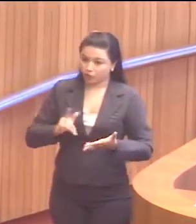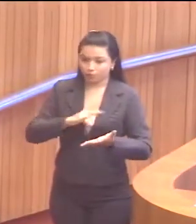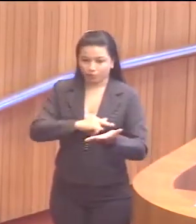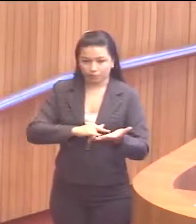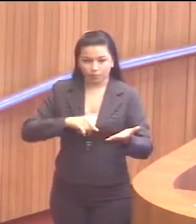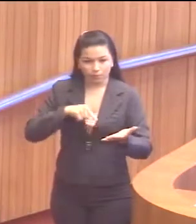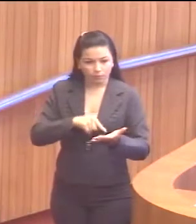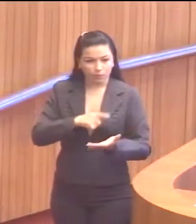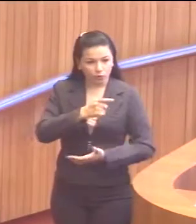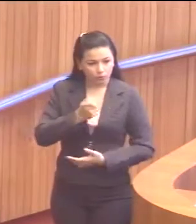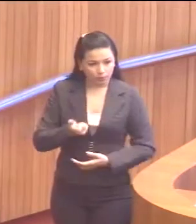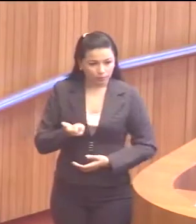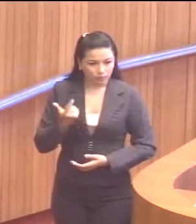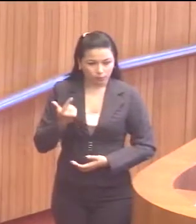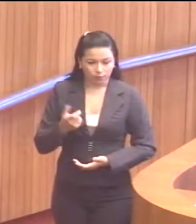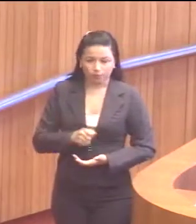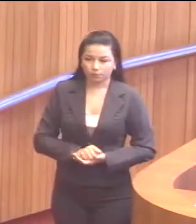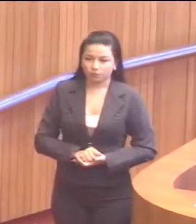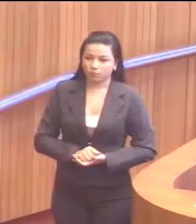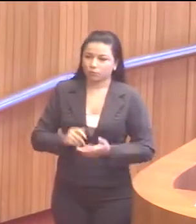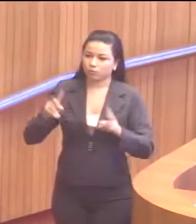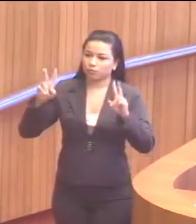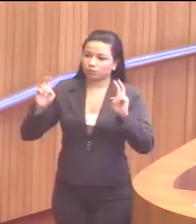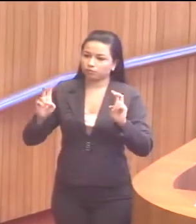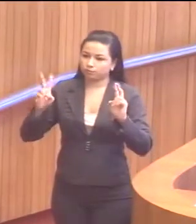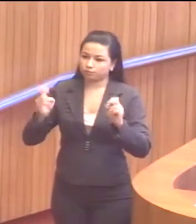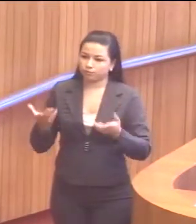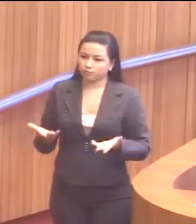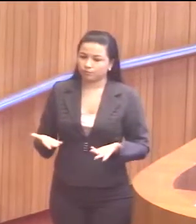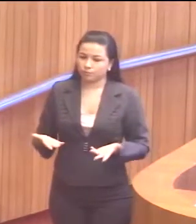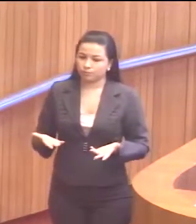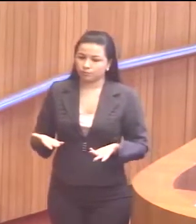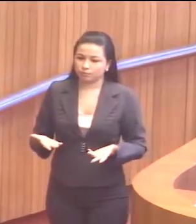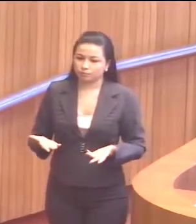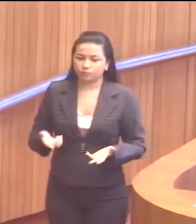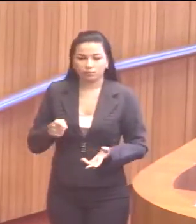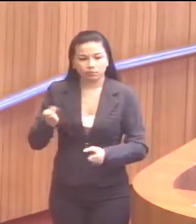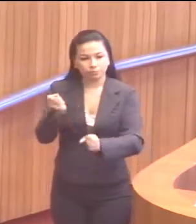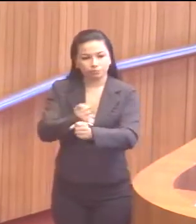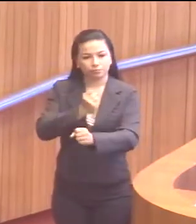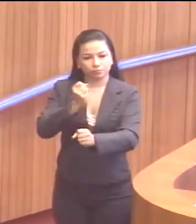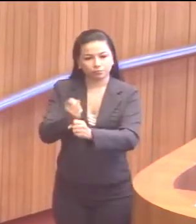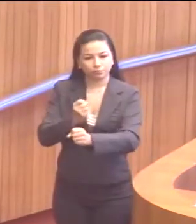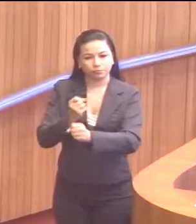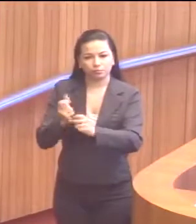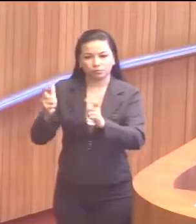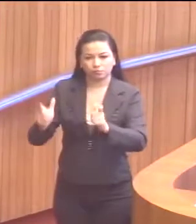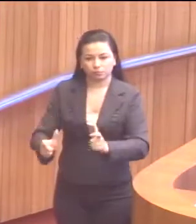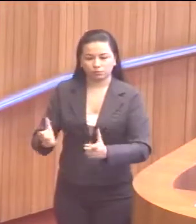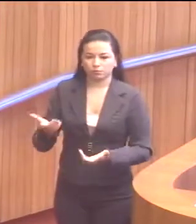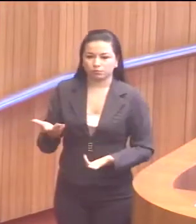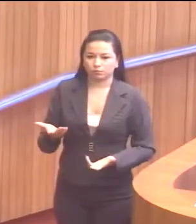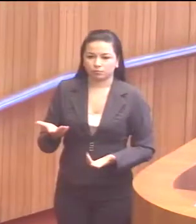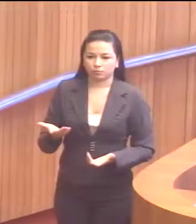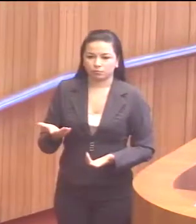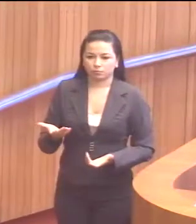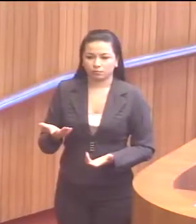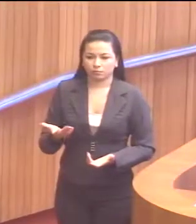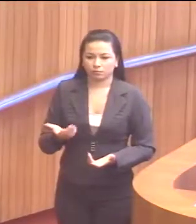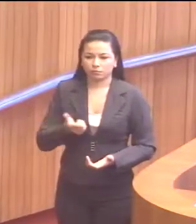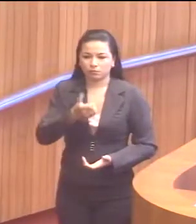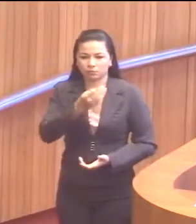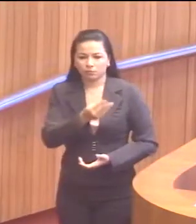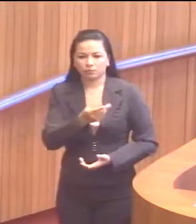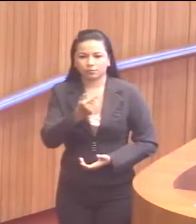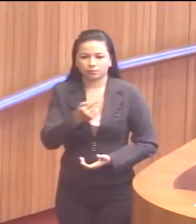um documento de 2012 referente a uma reforma no Campo no valor